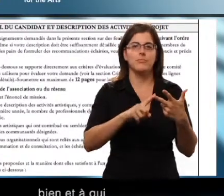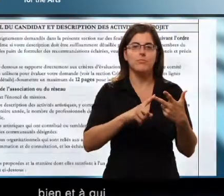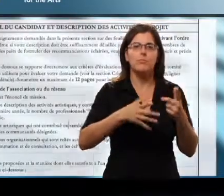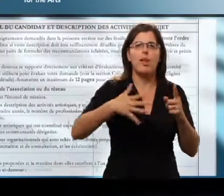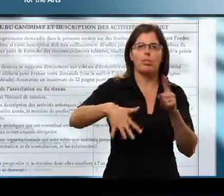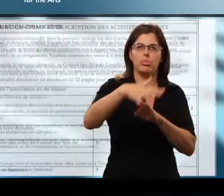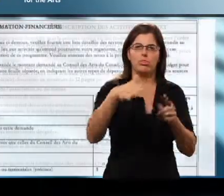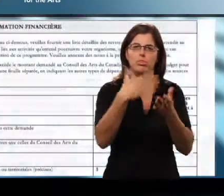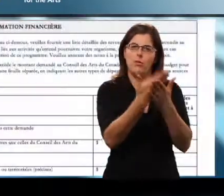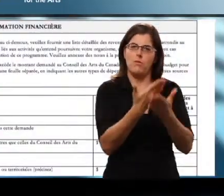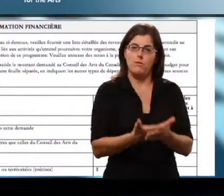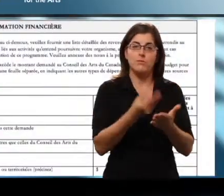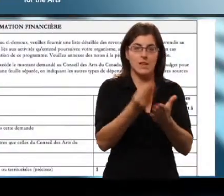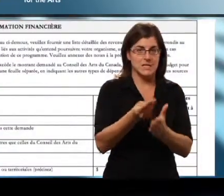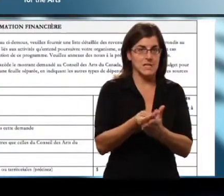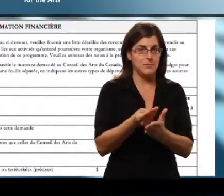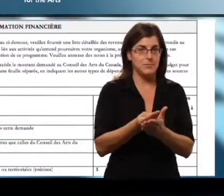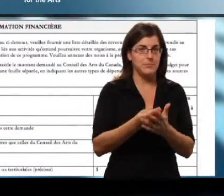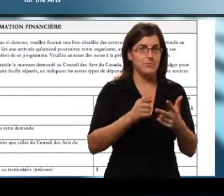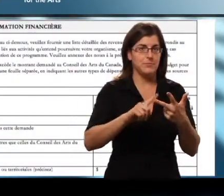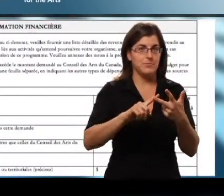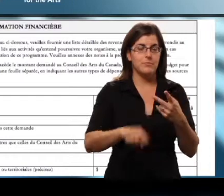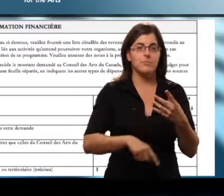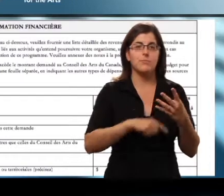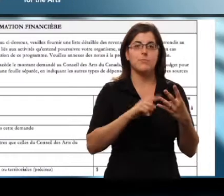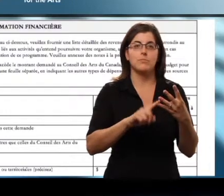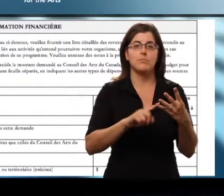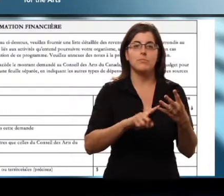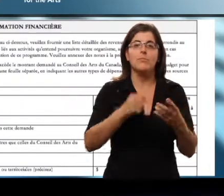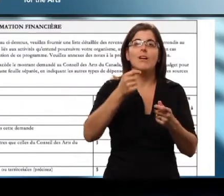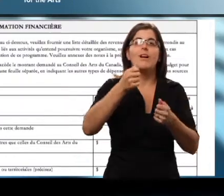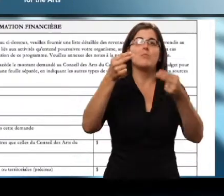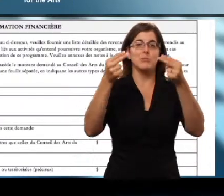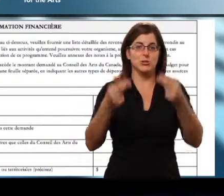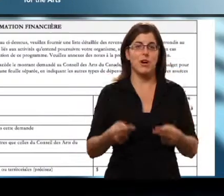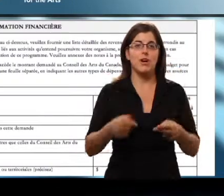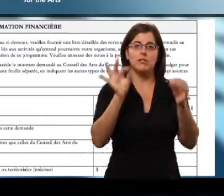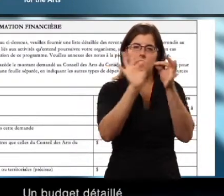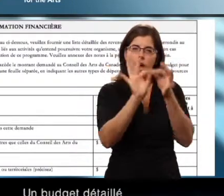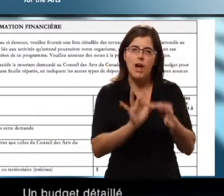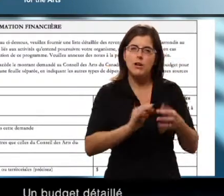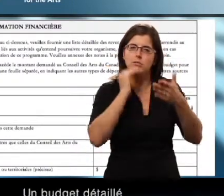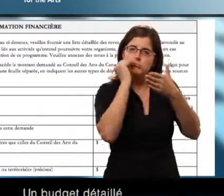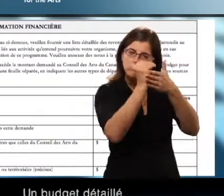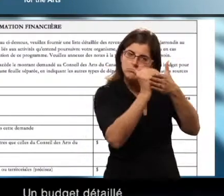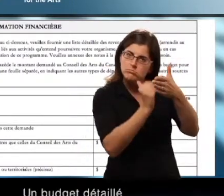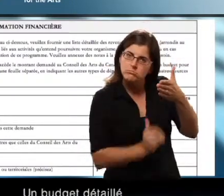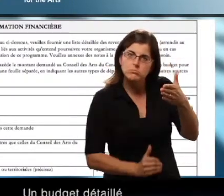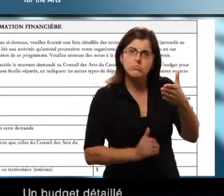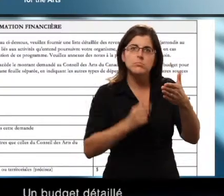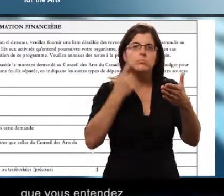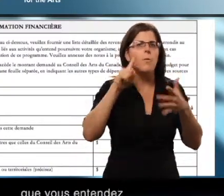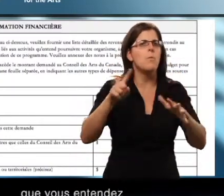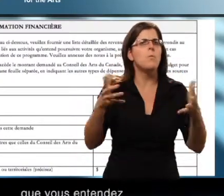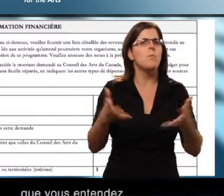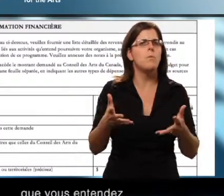Un état financier, un budget détaillé pour les activités que vous entendez